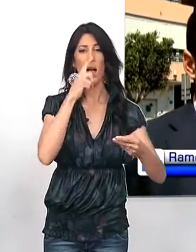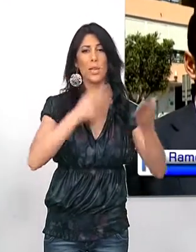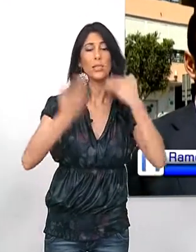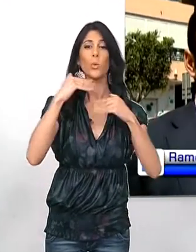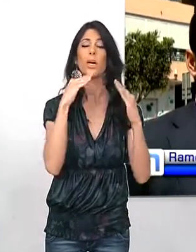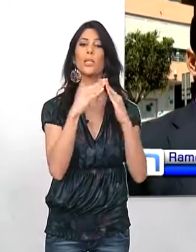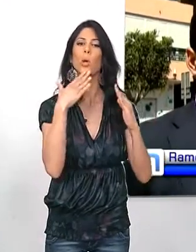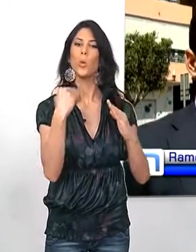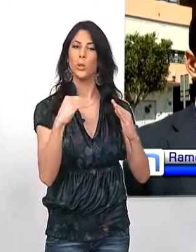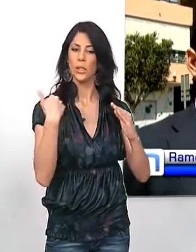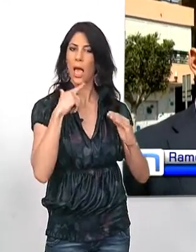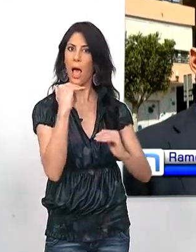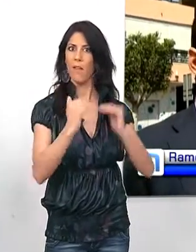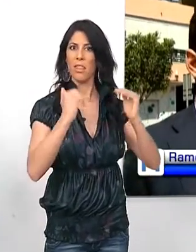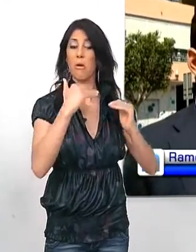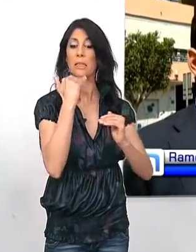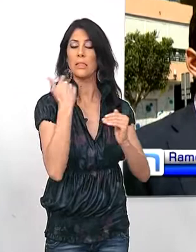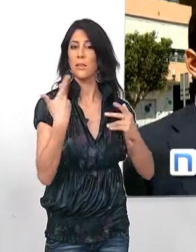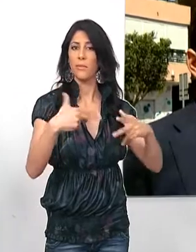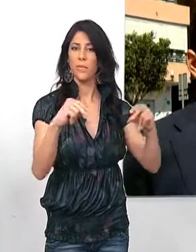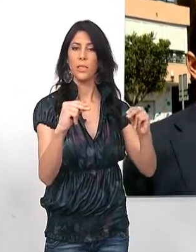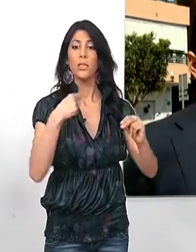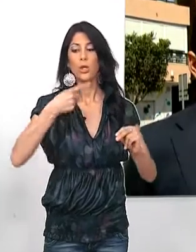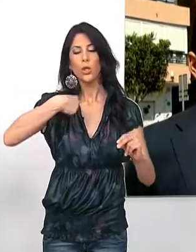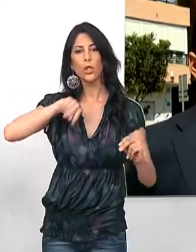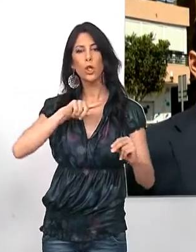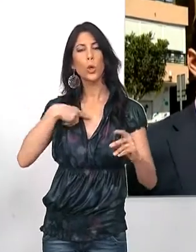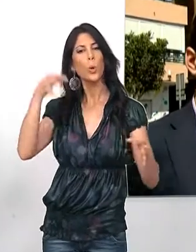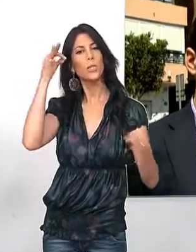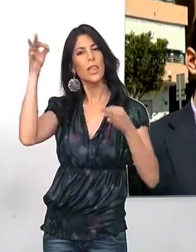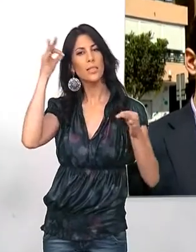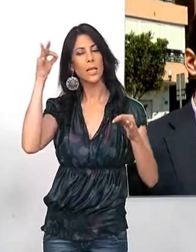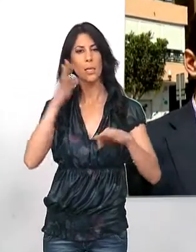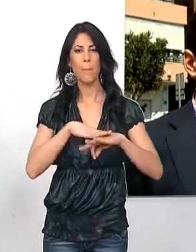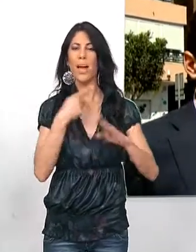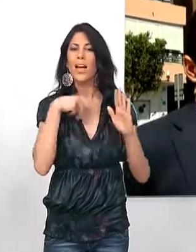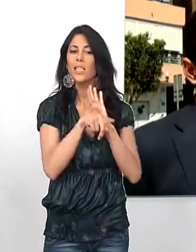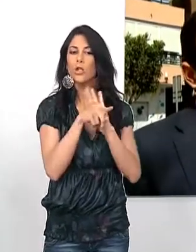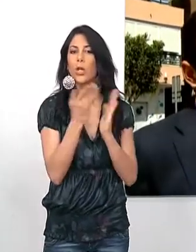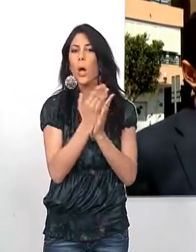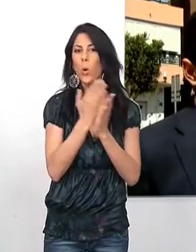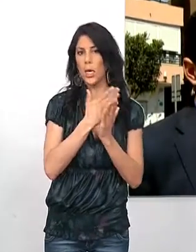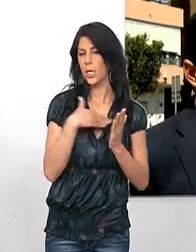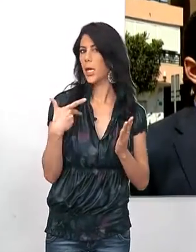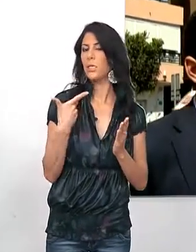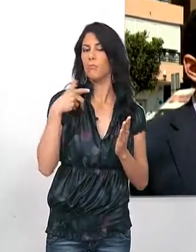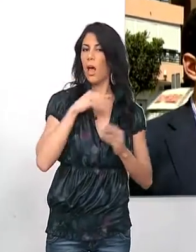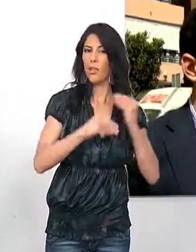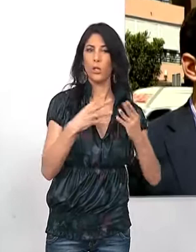está muy avanzada, prácticamente terminada, y nosotros estamos ultimando los detalles de lo que será la gestión de la escuela. Nosotros, tras